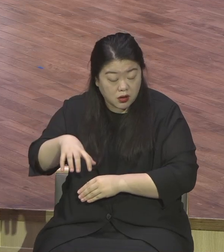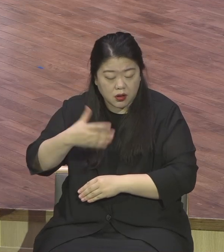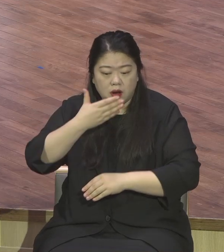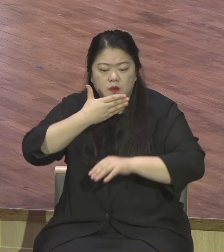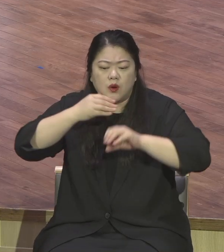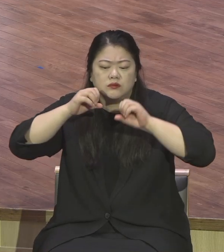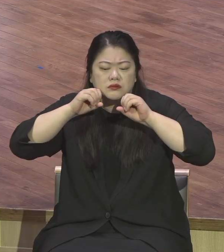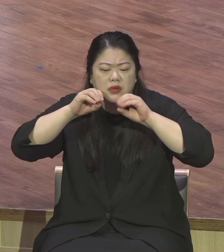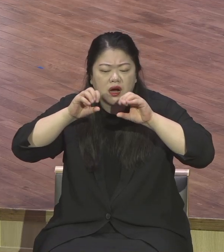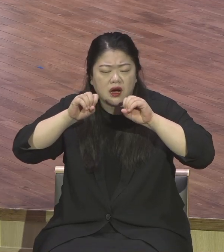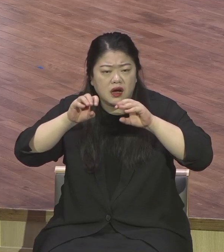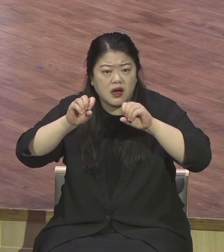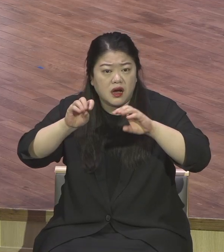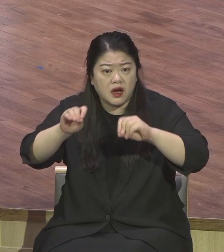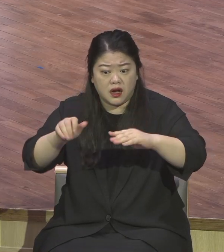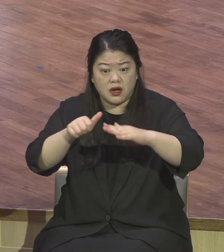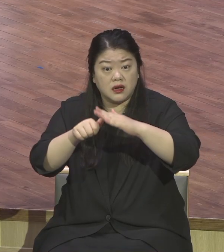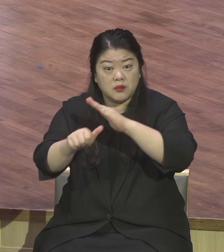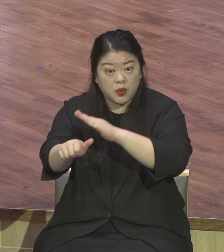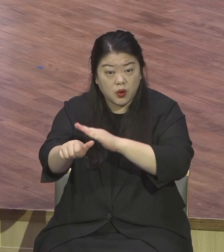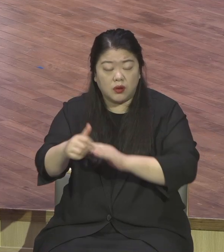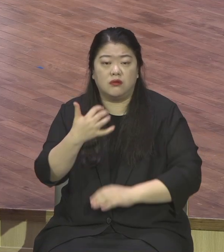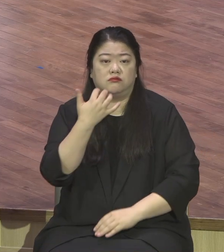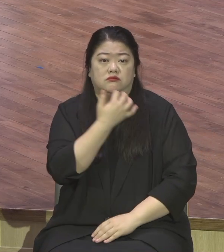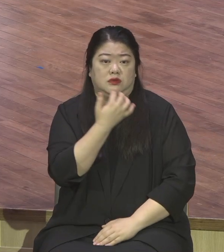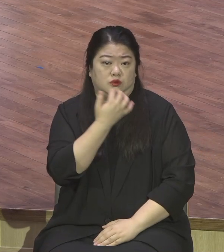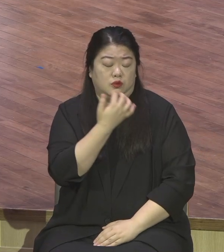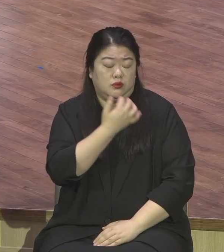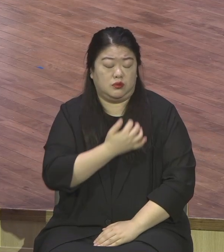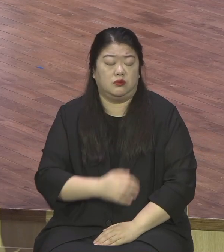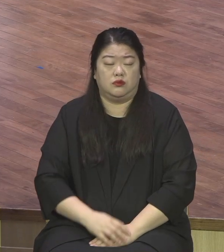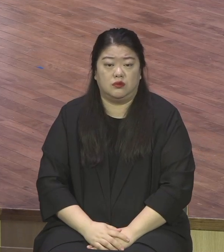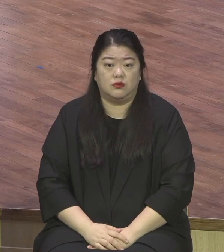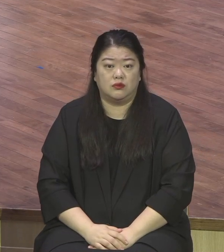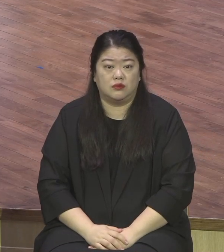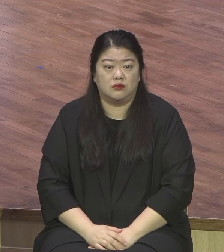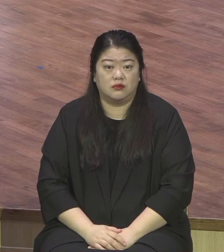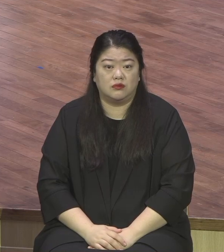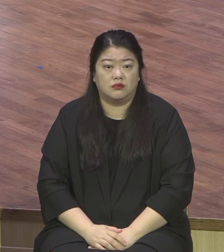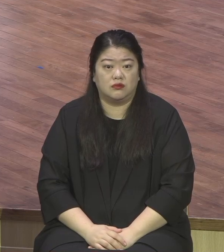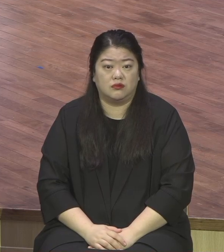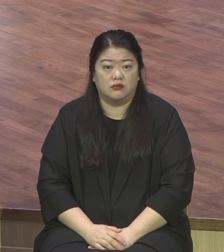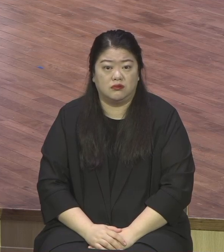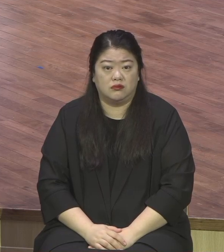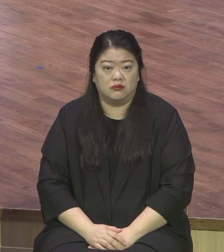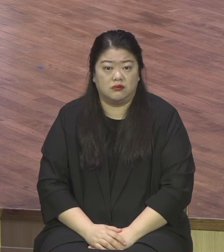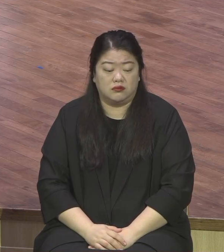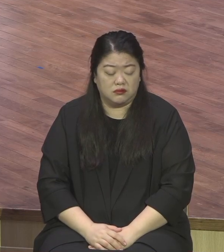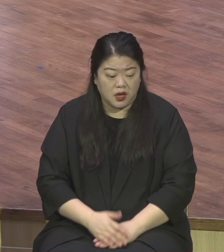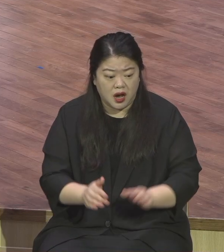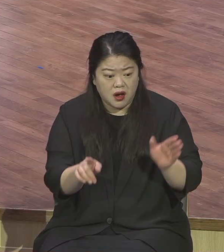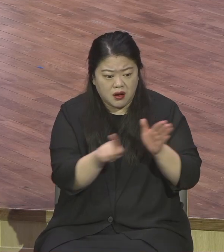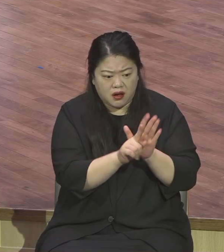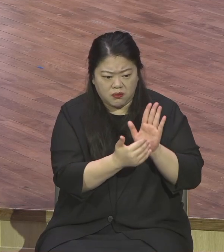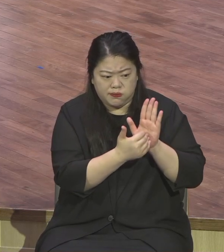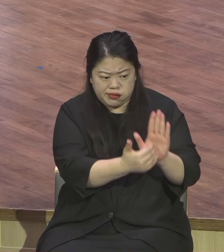역사에 그렇게 주역으로 쓰임을 받게 됩니다. 예수 그리스도의 십자가